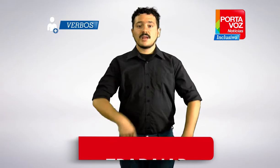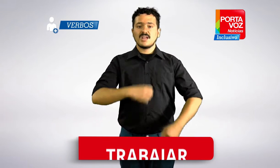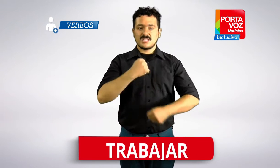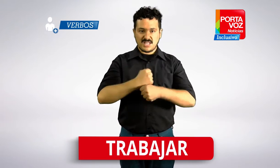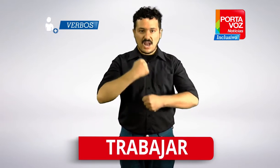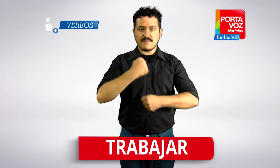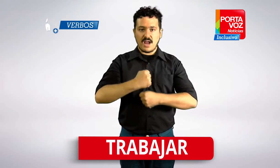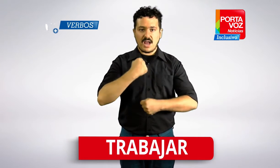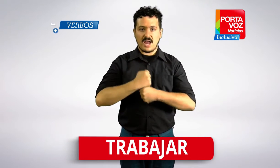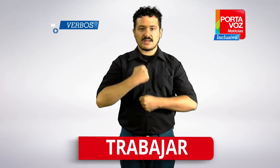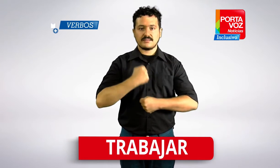Trabajar.